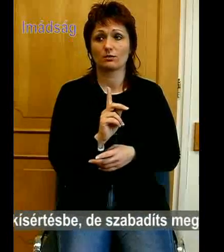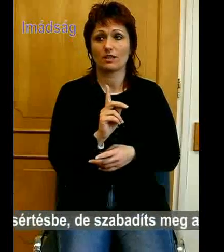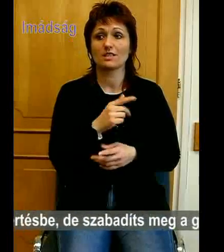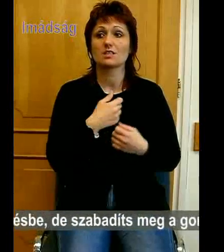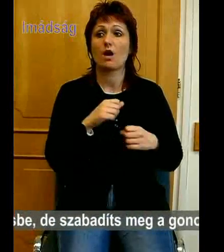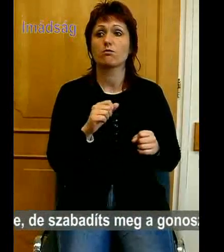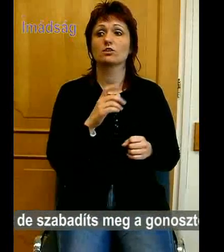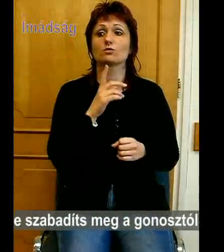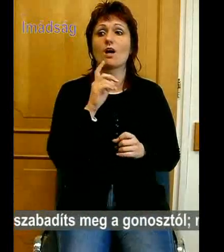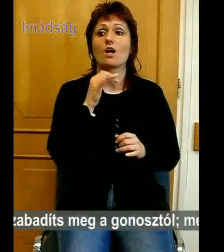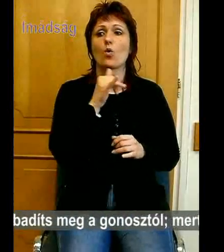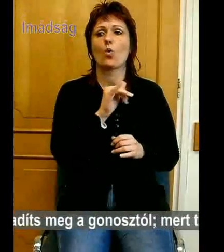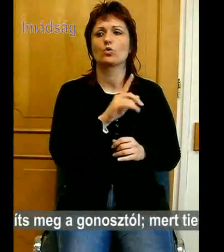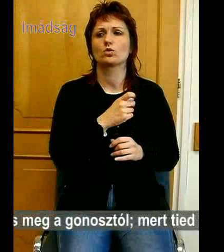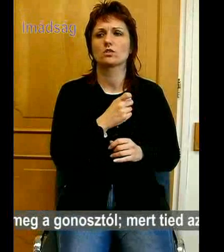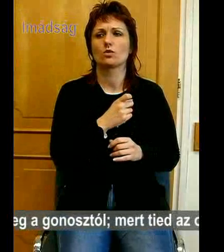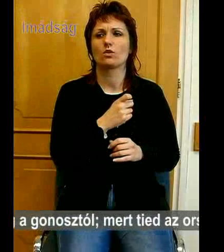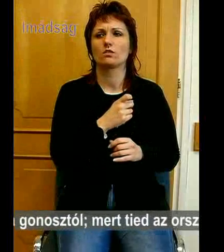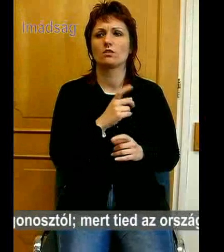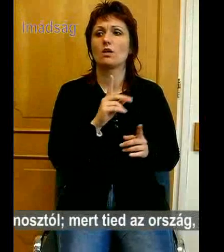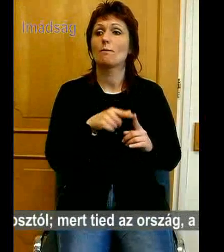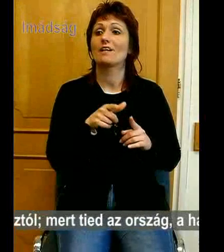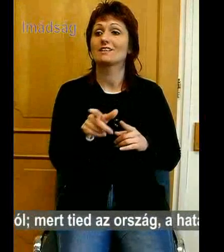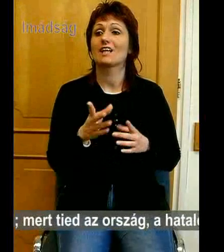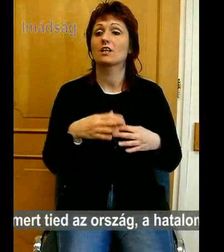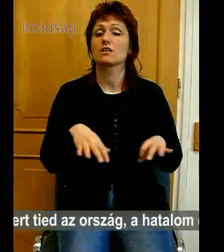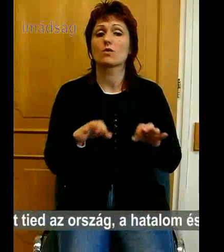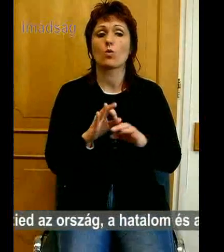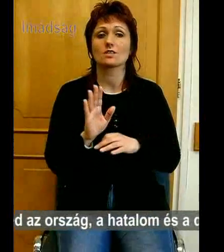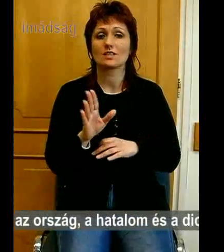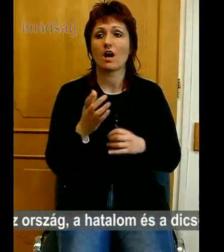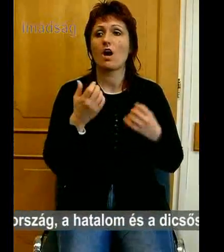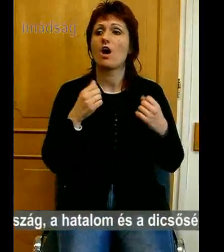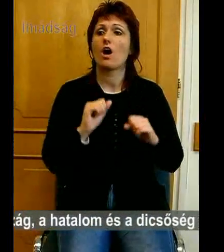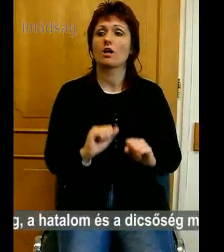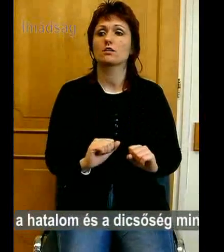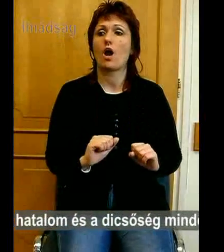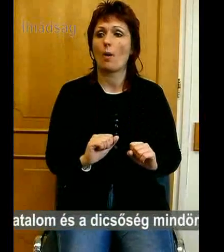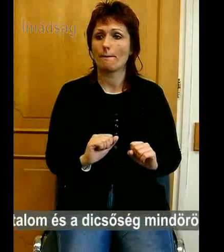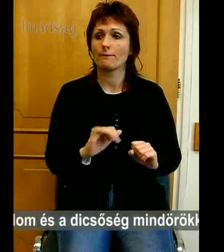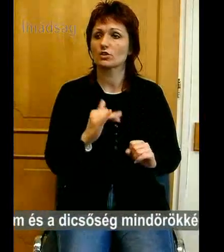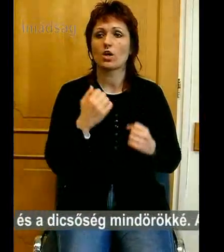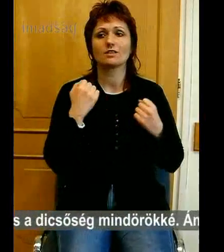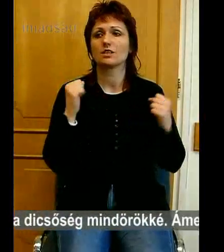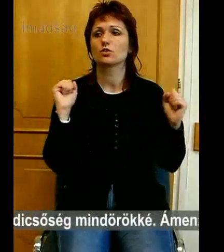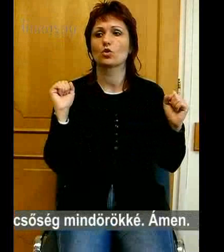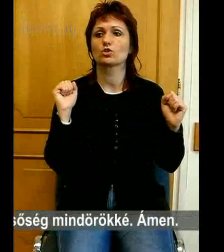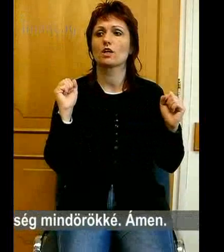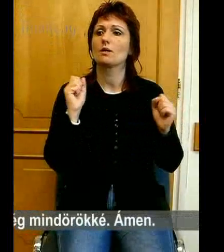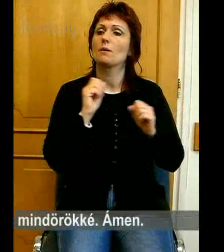szabadíts meg a gonosztól, mert Tiéd az ország, a hatalom és a kicsőség mind